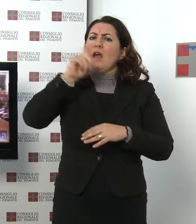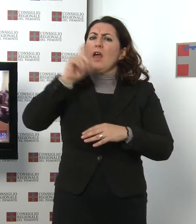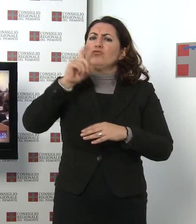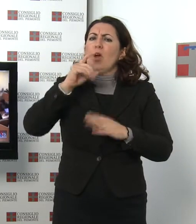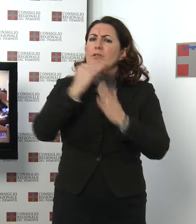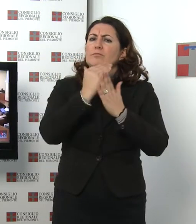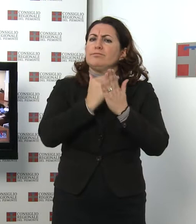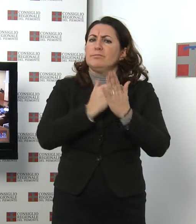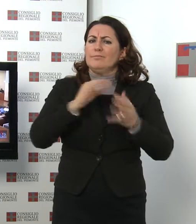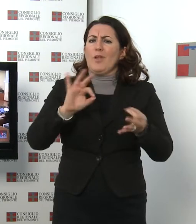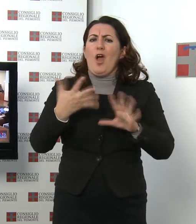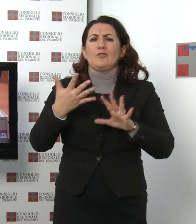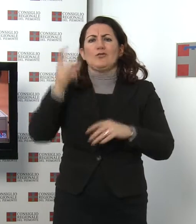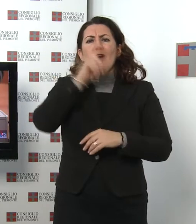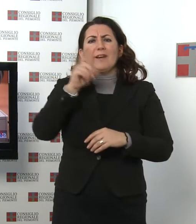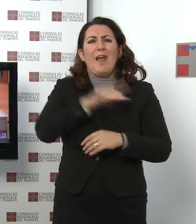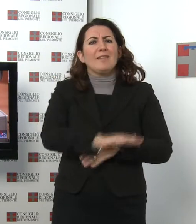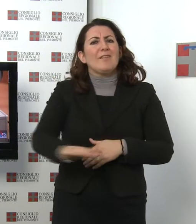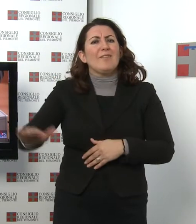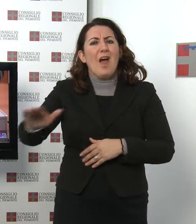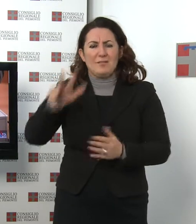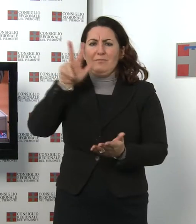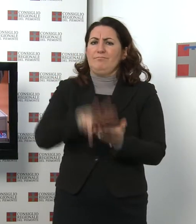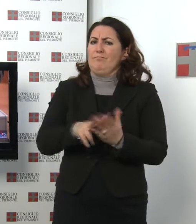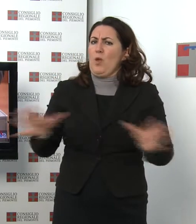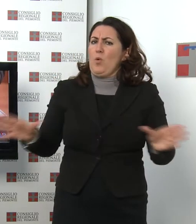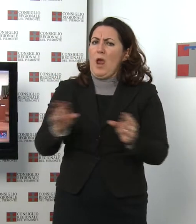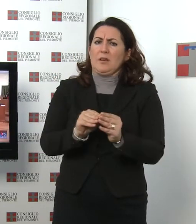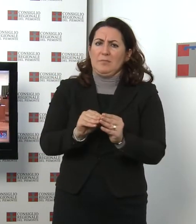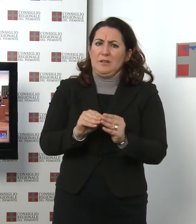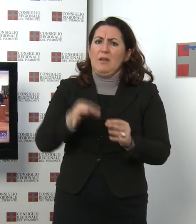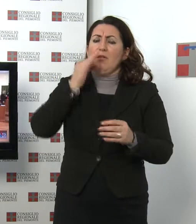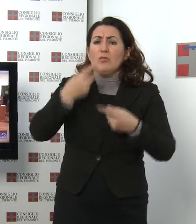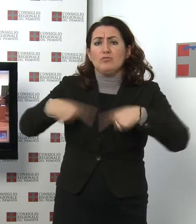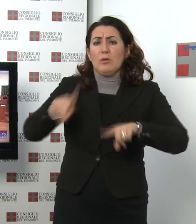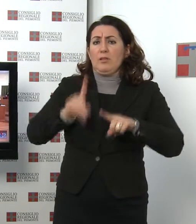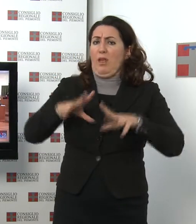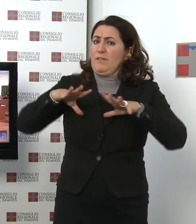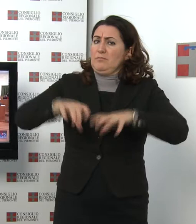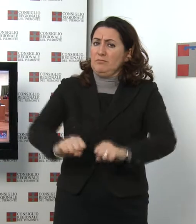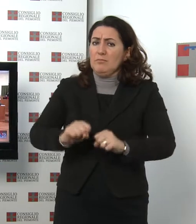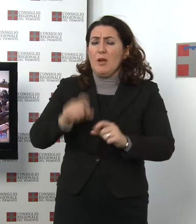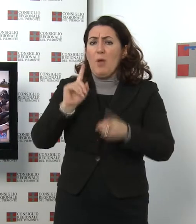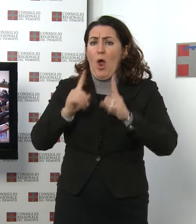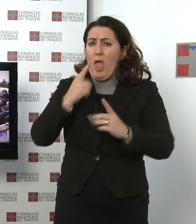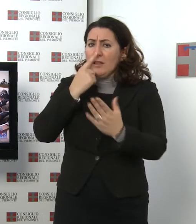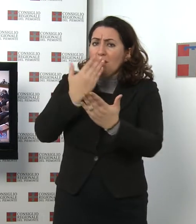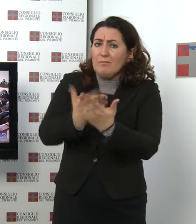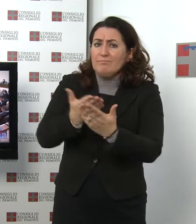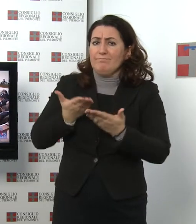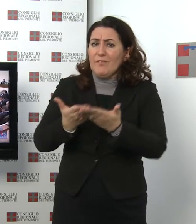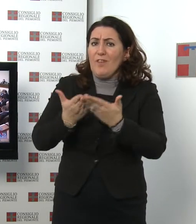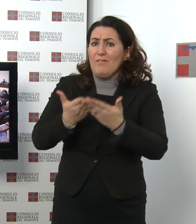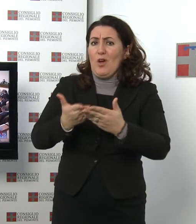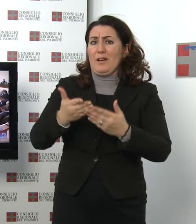della giornata dell'infanzia, che impegna la Giunta a predisporre adeguate politiche a favore dei minori, nonché a prevenire la dispersione